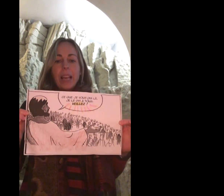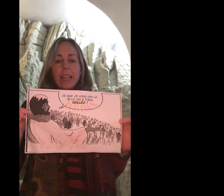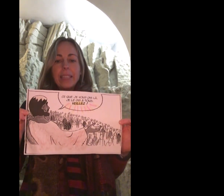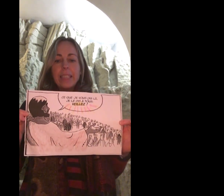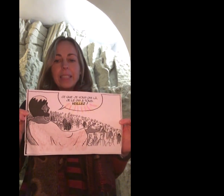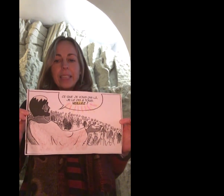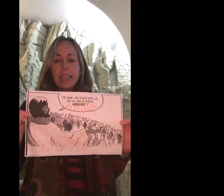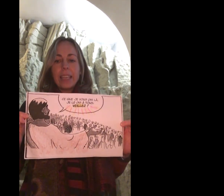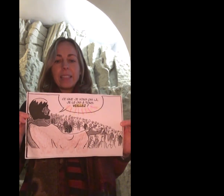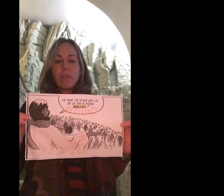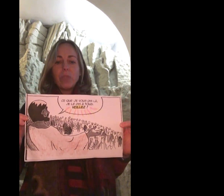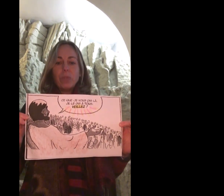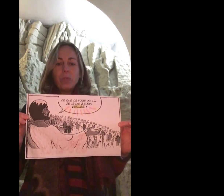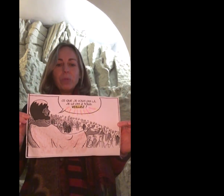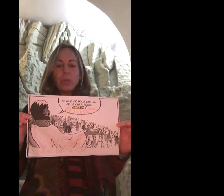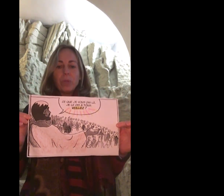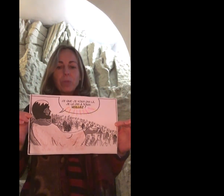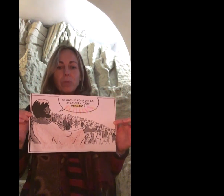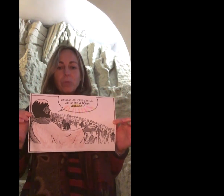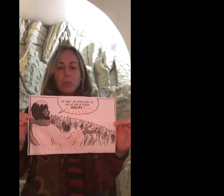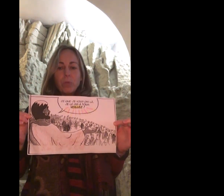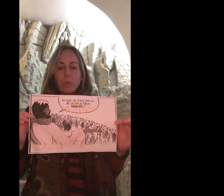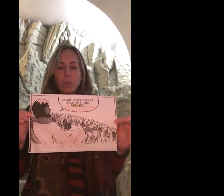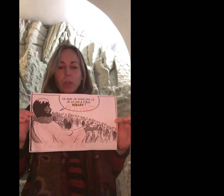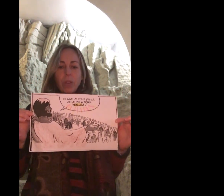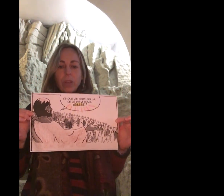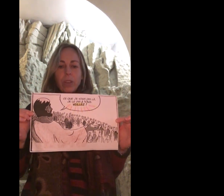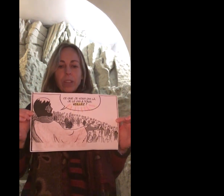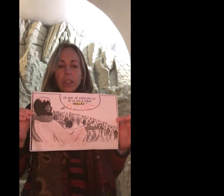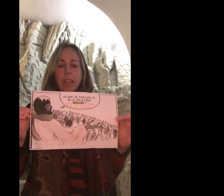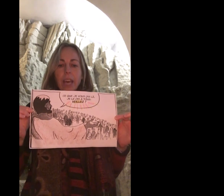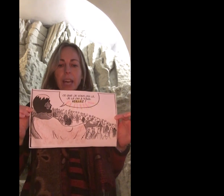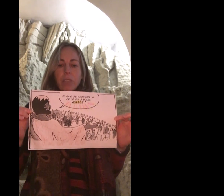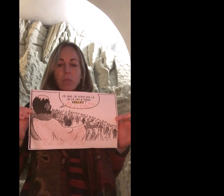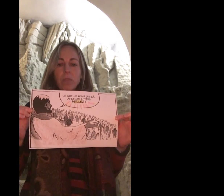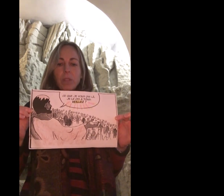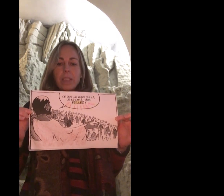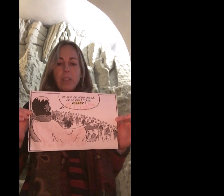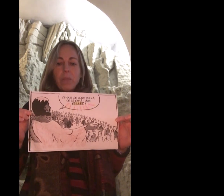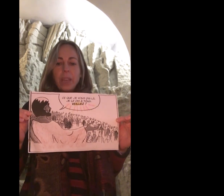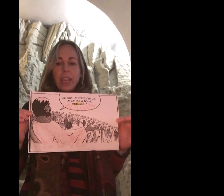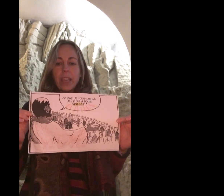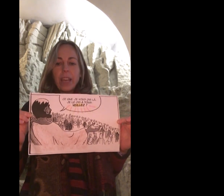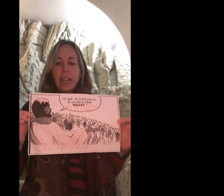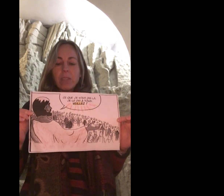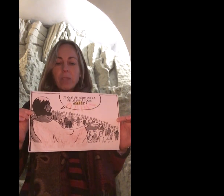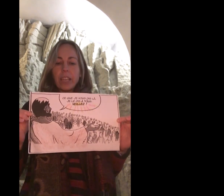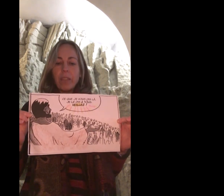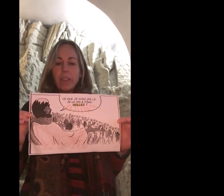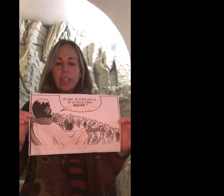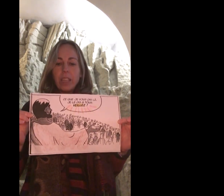à désirer sa venue De tout son cœur À suivre sa lumière À se réveiller